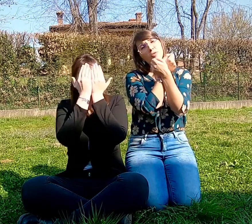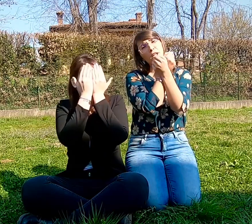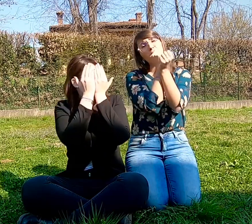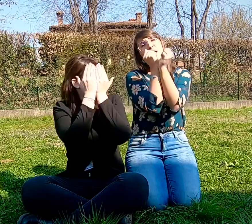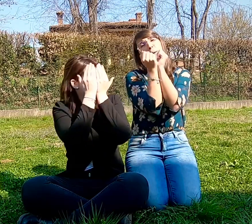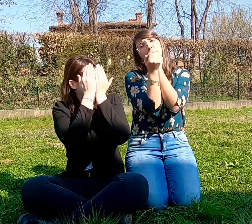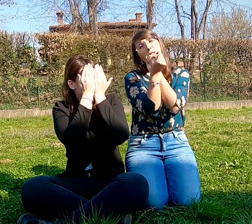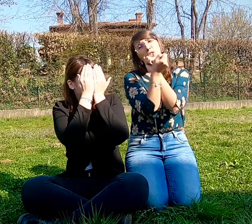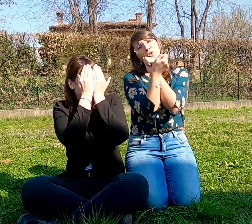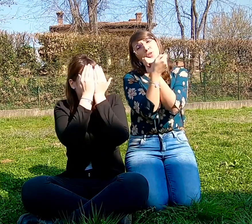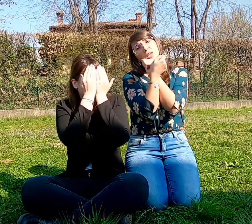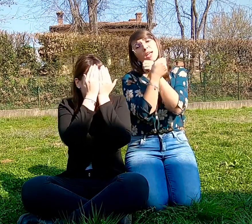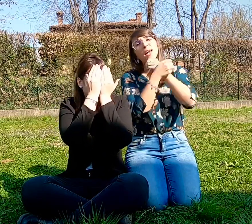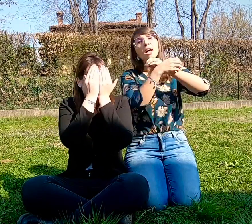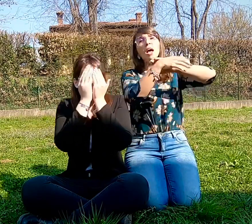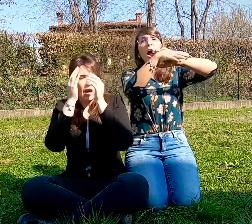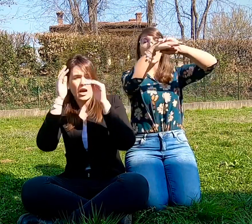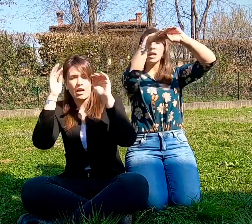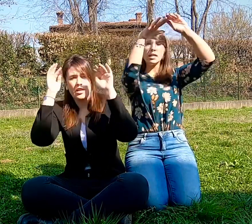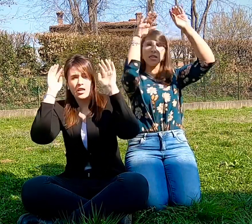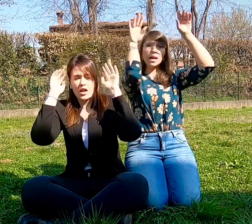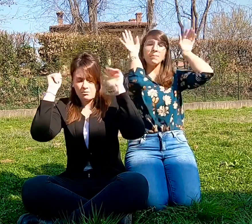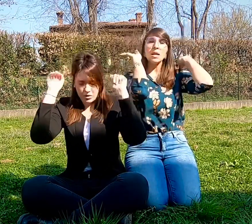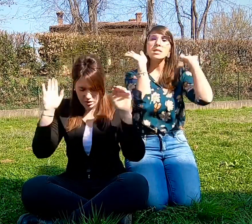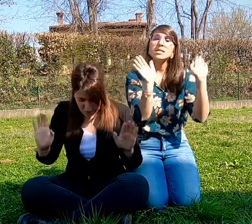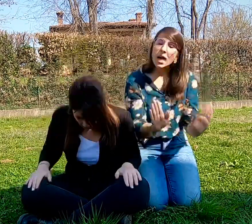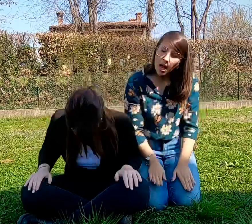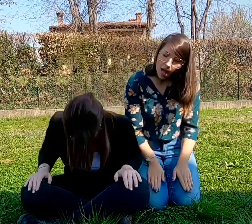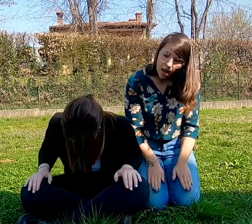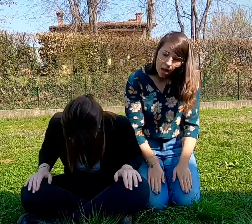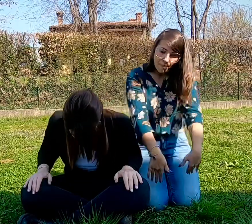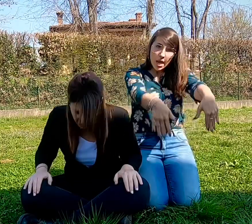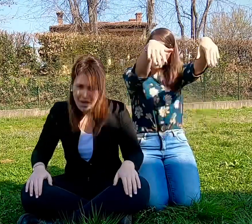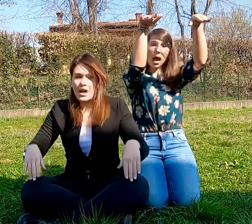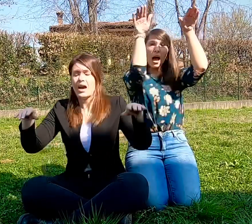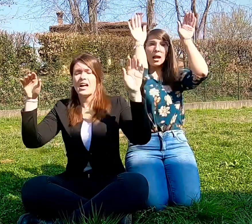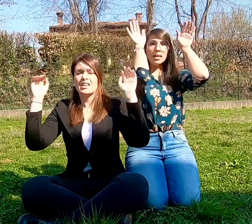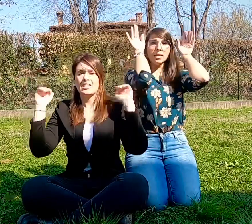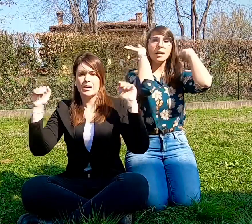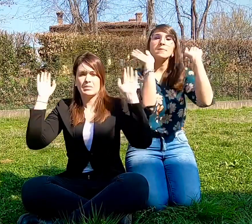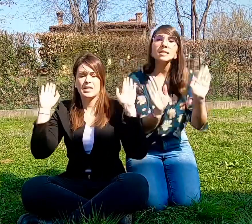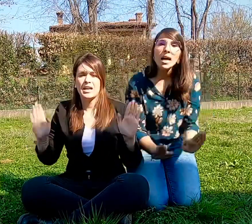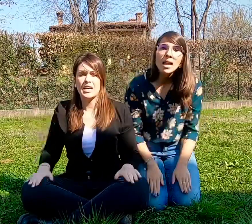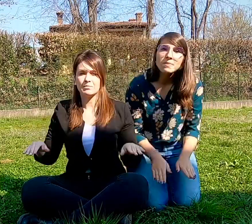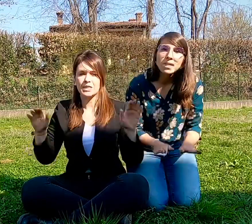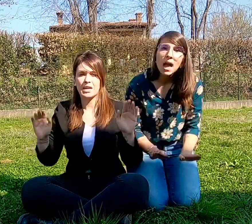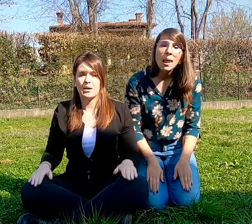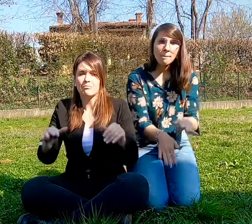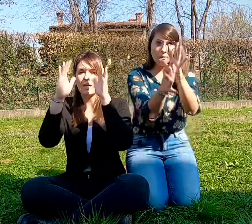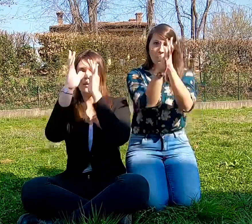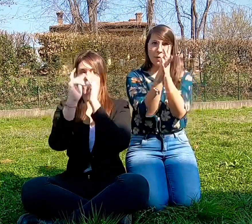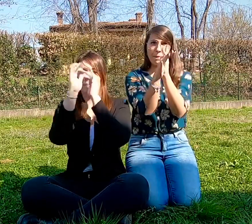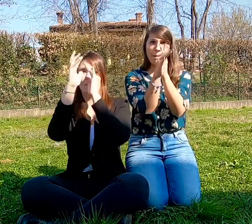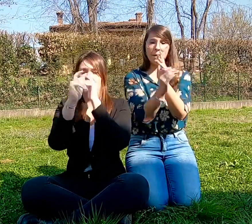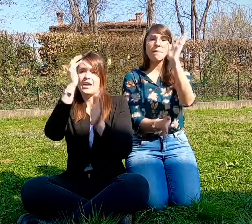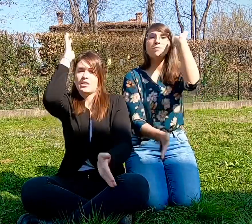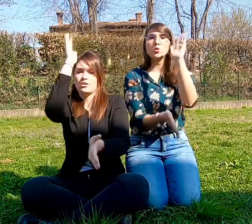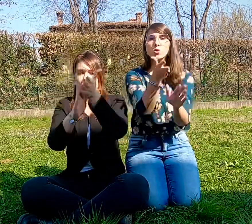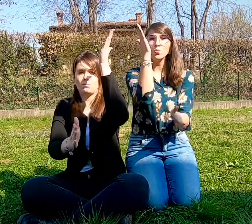fatta prigioniera Aliam salam, Aliam salam salam Prepepepe zoom